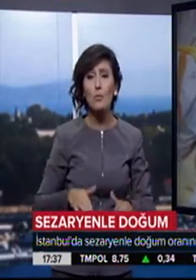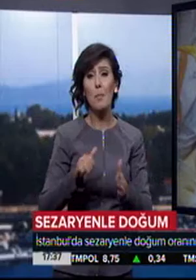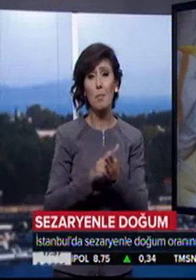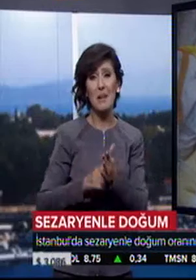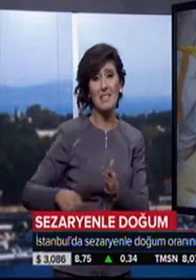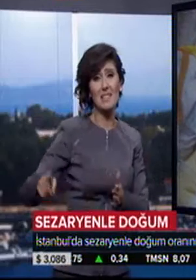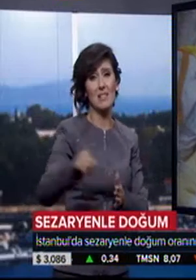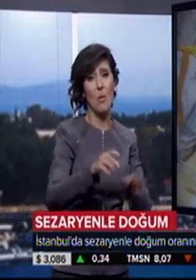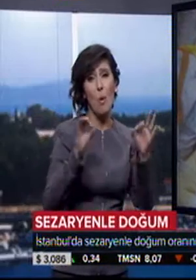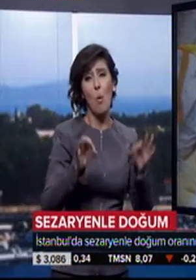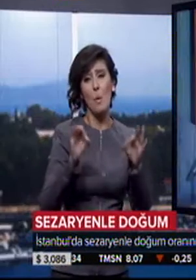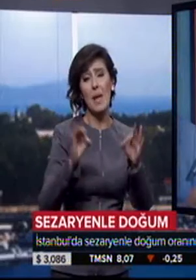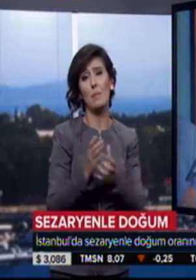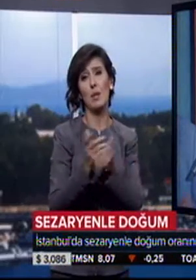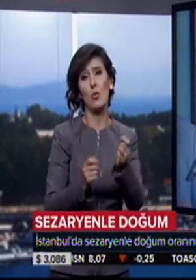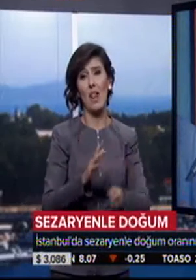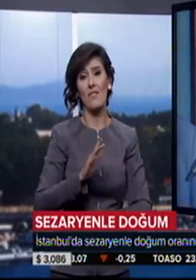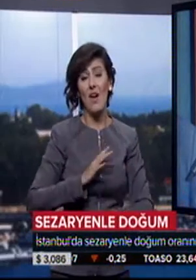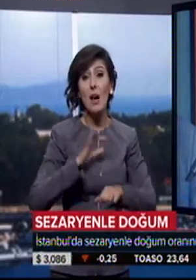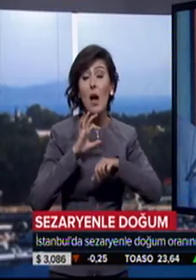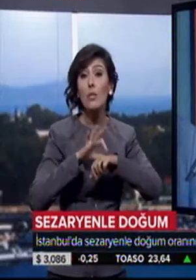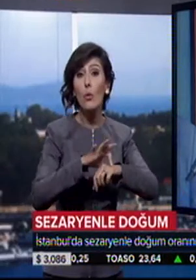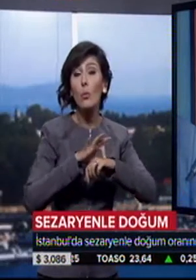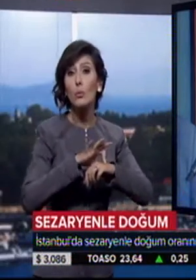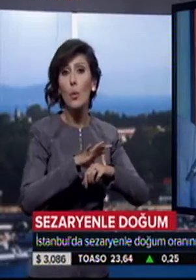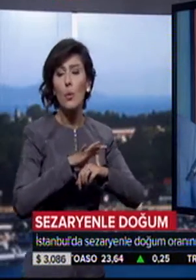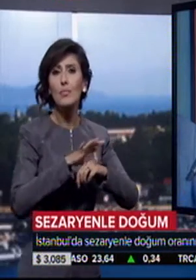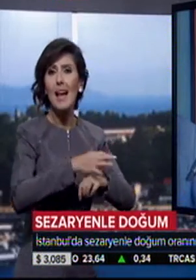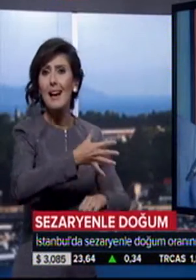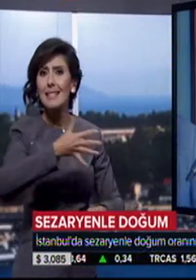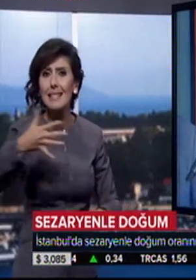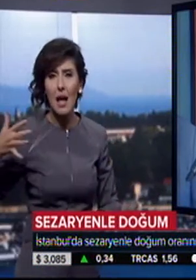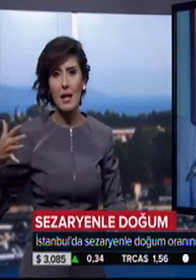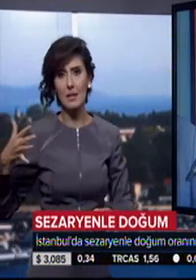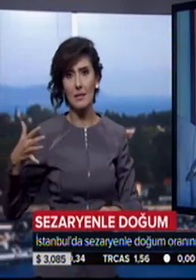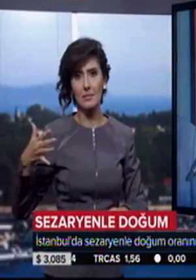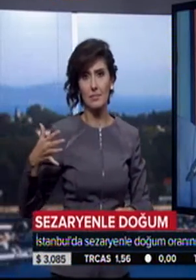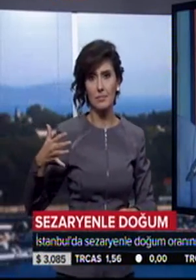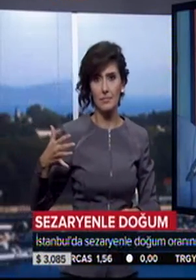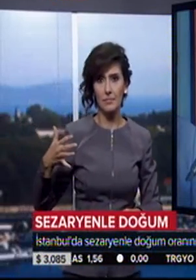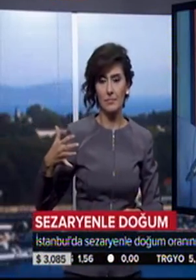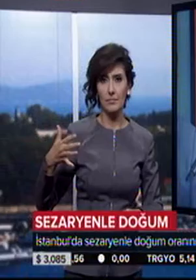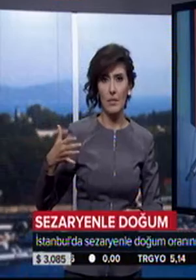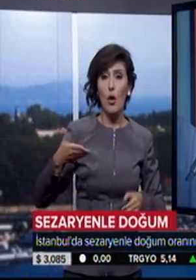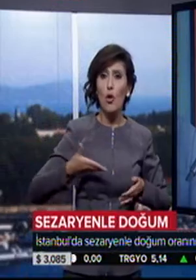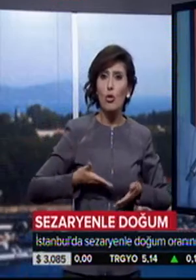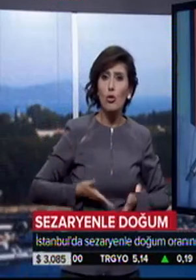görevler düştüğünü kaydetti. Hekimi, hastanenin primer olarak doğum